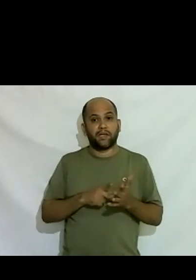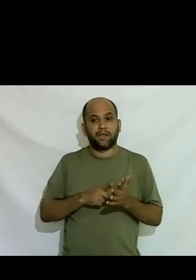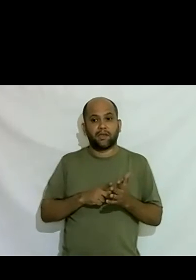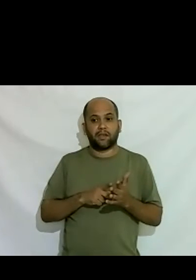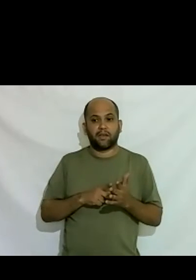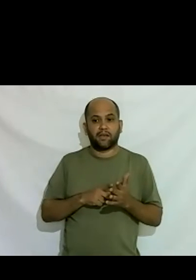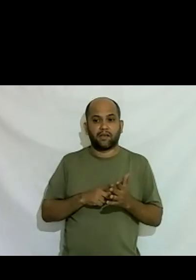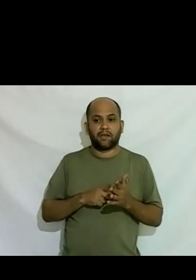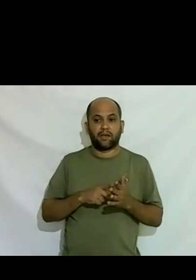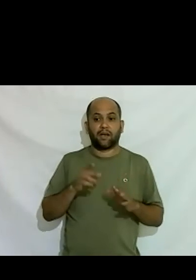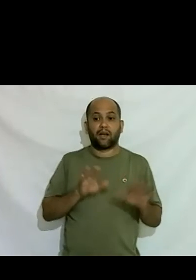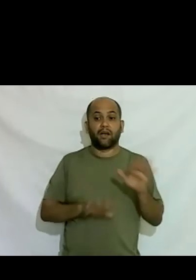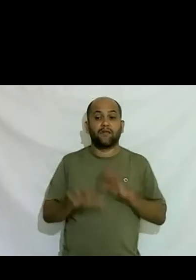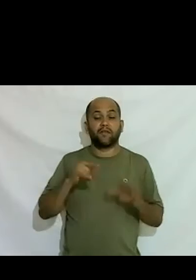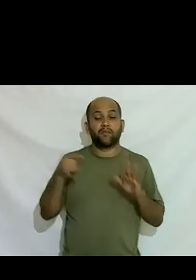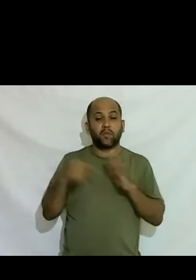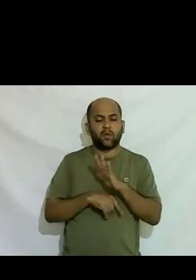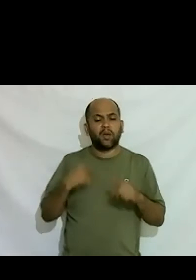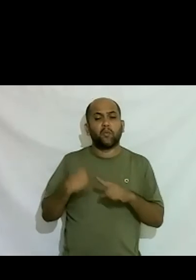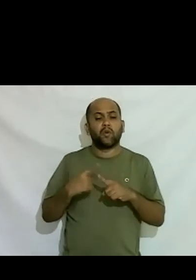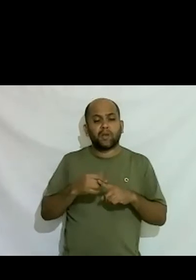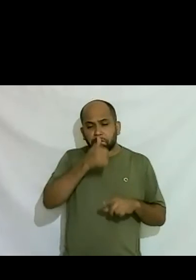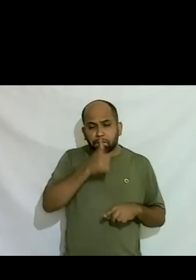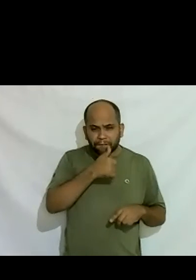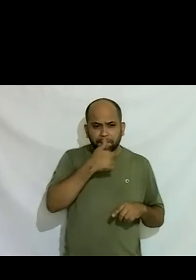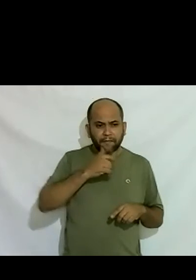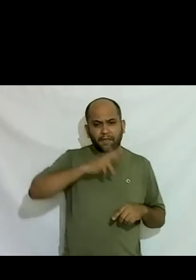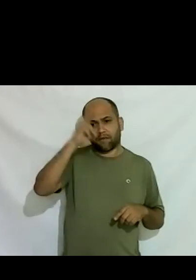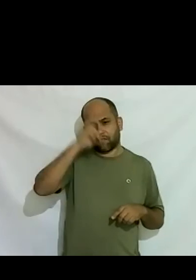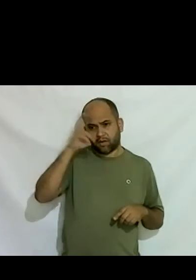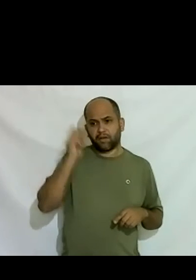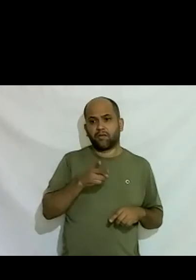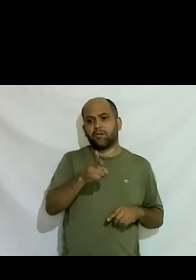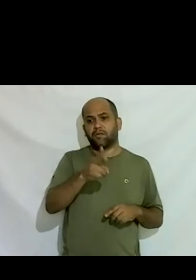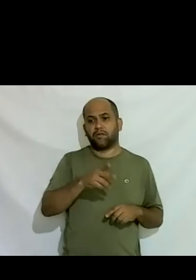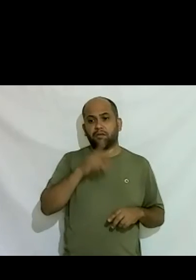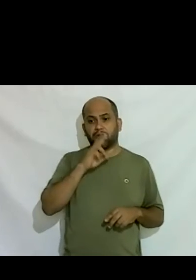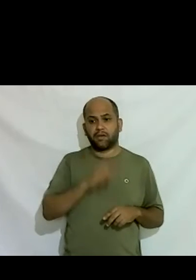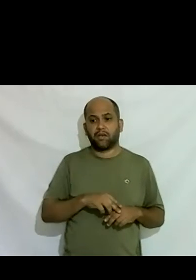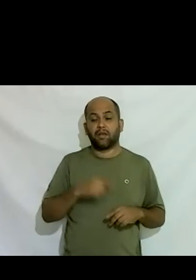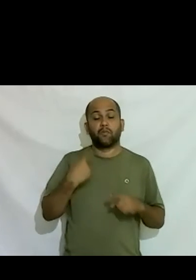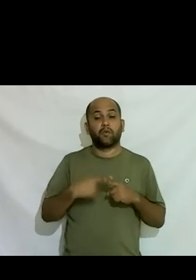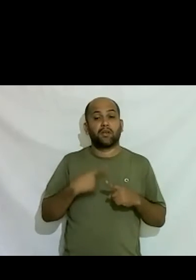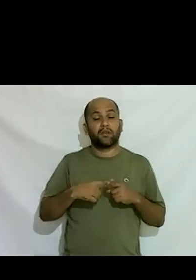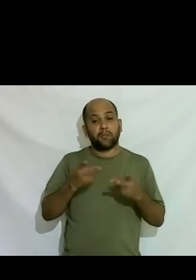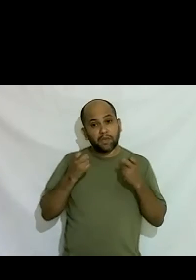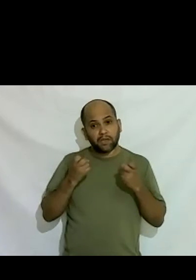às vezes me pergunto mas por que você se esforça tanto ou te doa tanto porque eu vi o resultado porque eu vejo